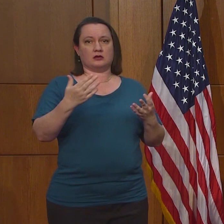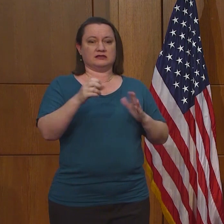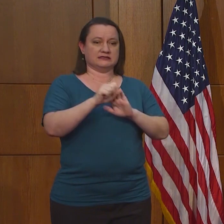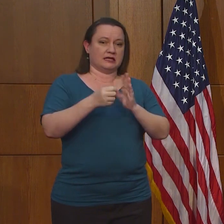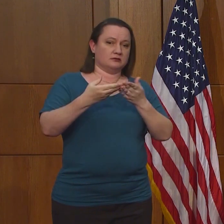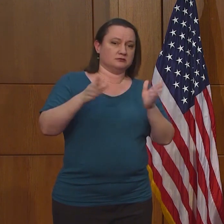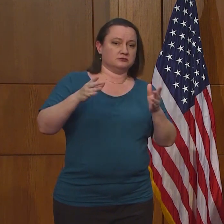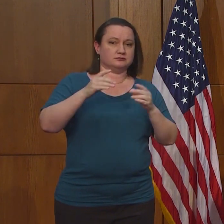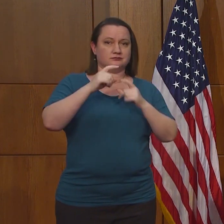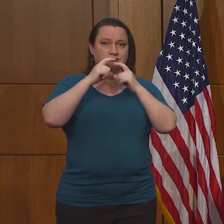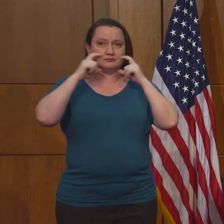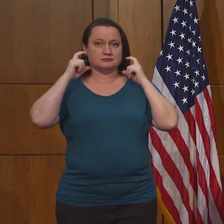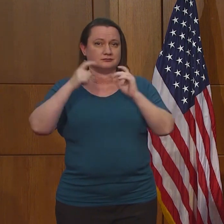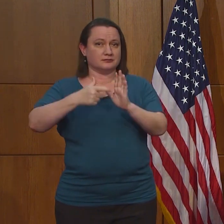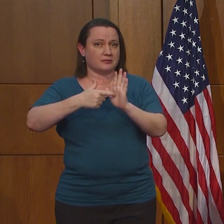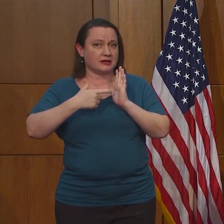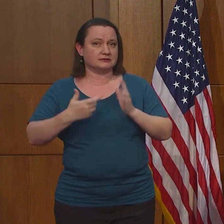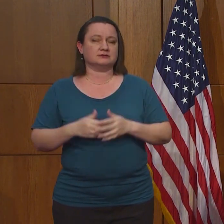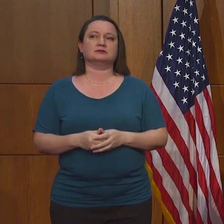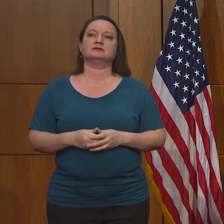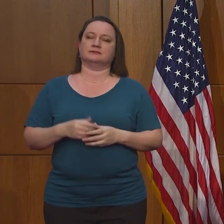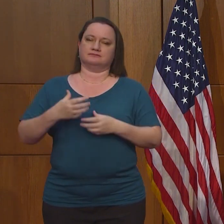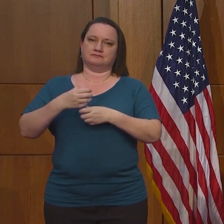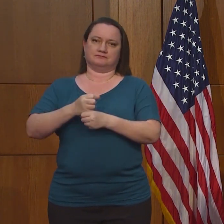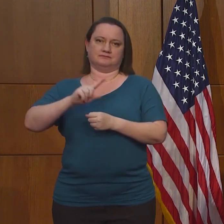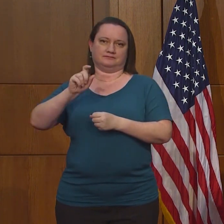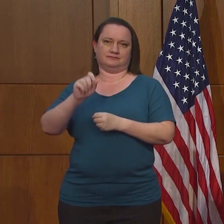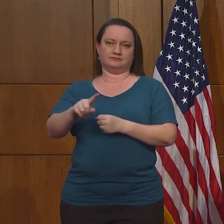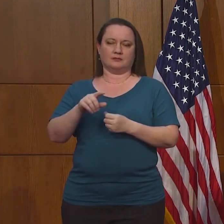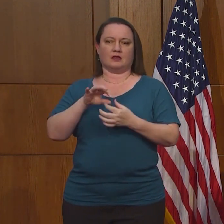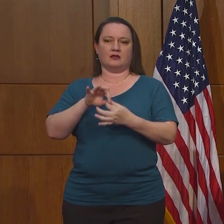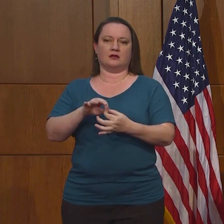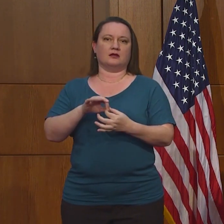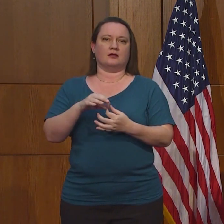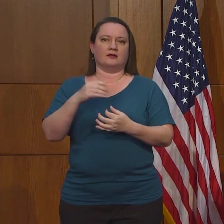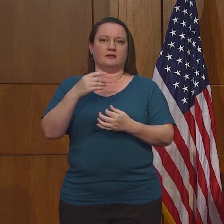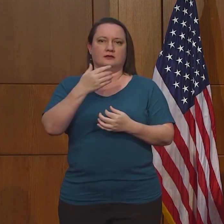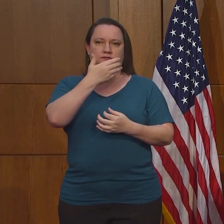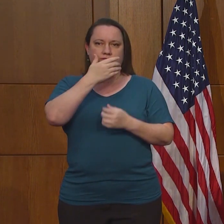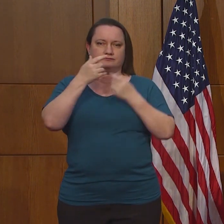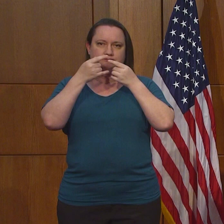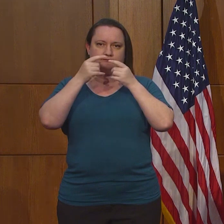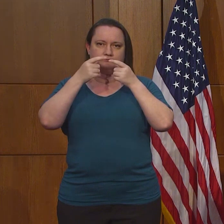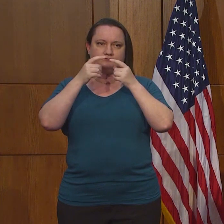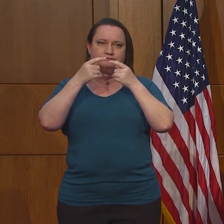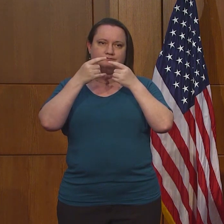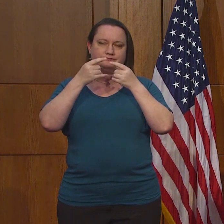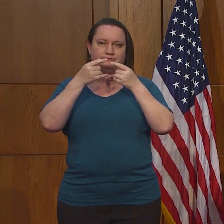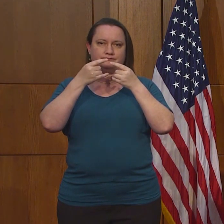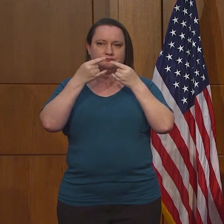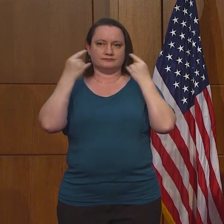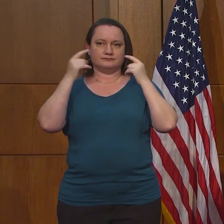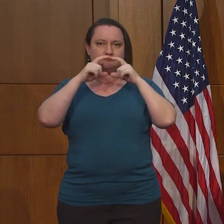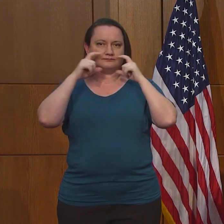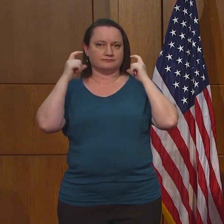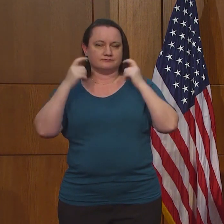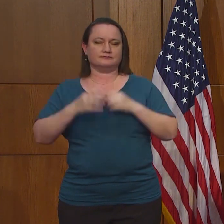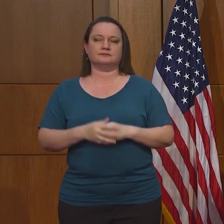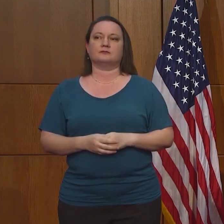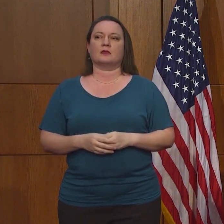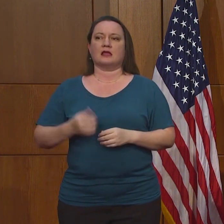La pregunta es acerca de llevar una máscara, si esto es justo o no. Yo hablé con el alcalde